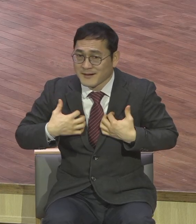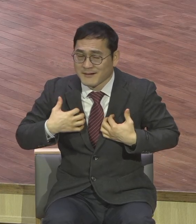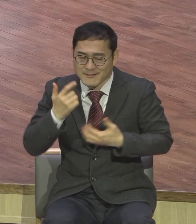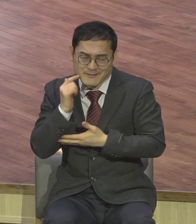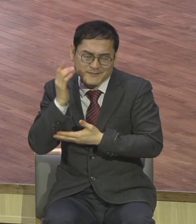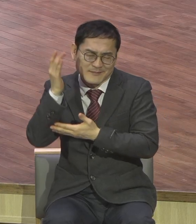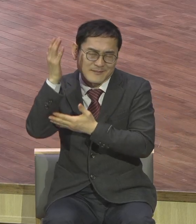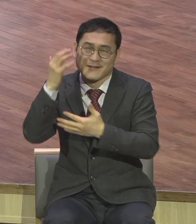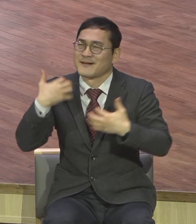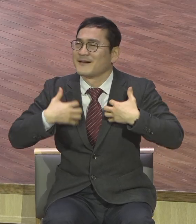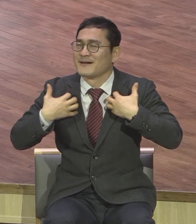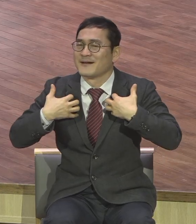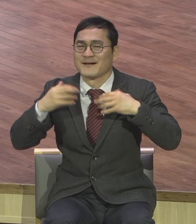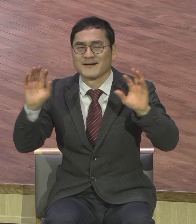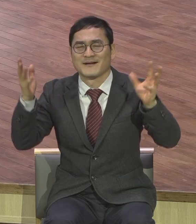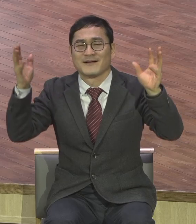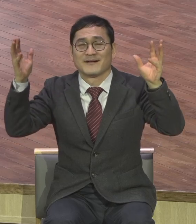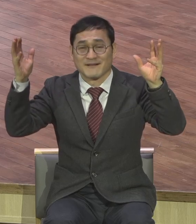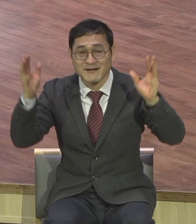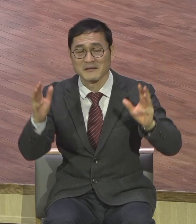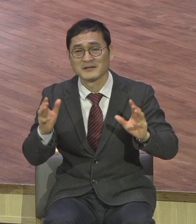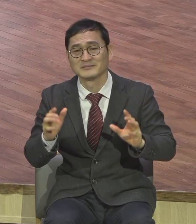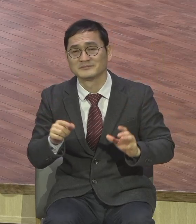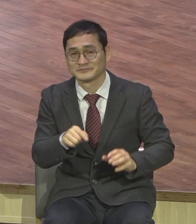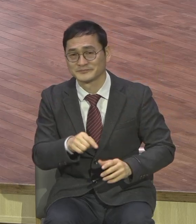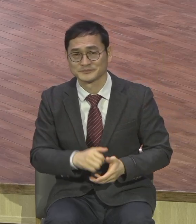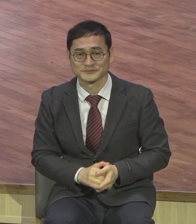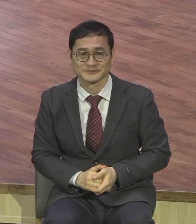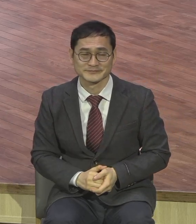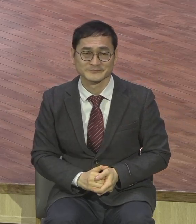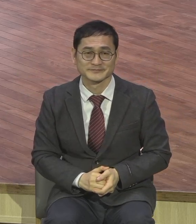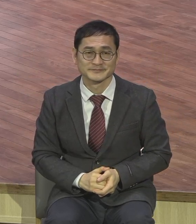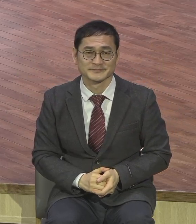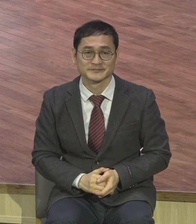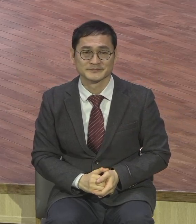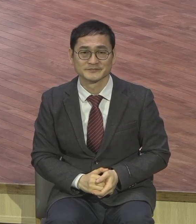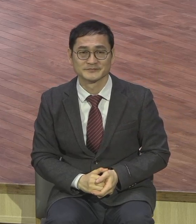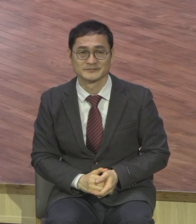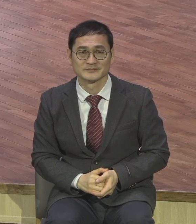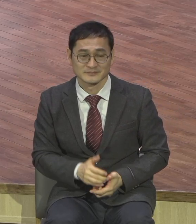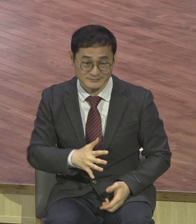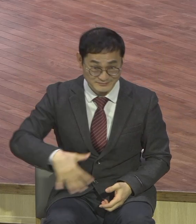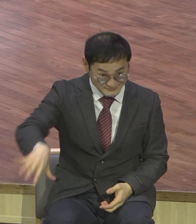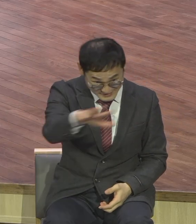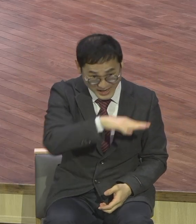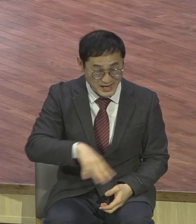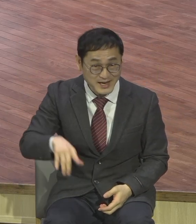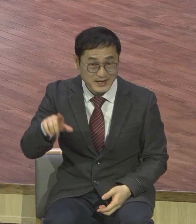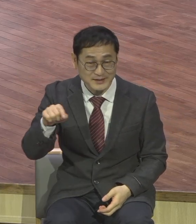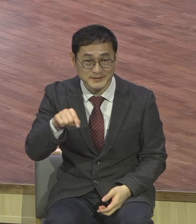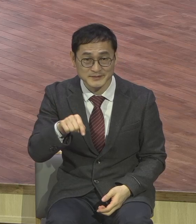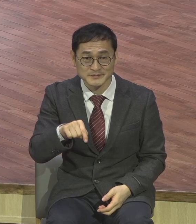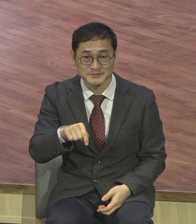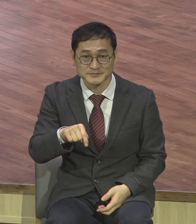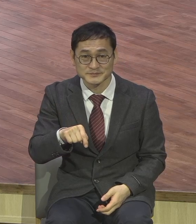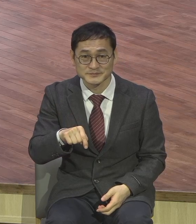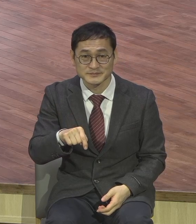그런데 모두가 하나님께 영광을 그렇게 돌리고 모두가 감사하는 그